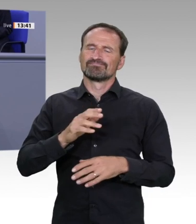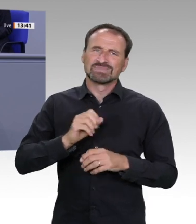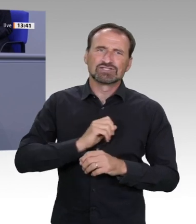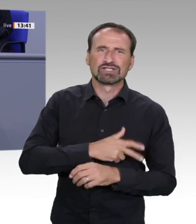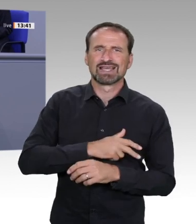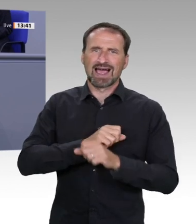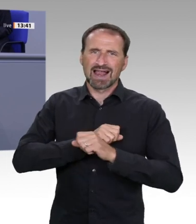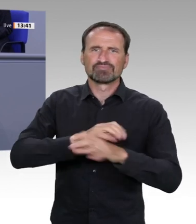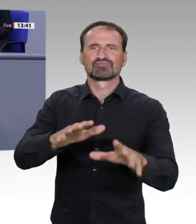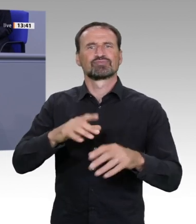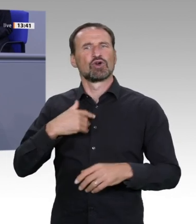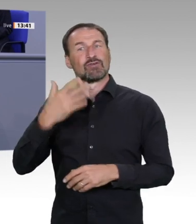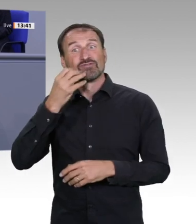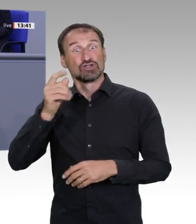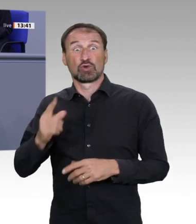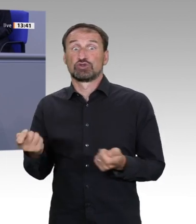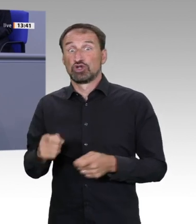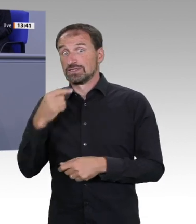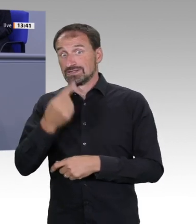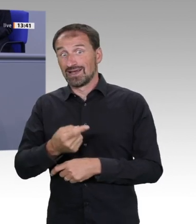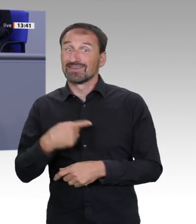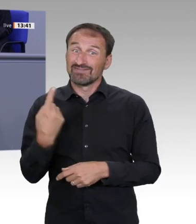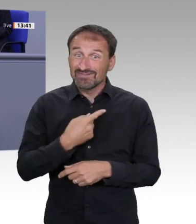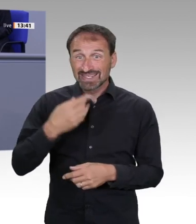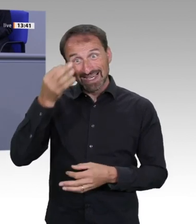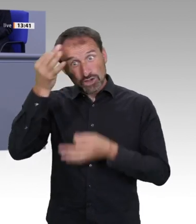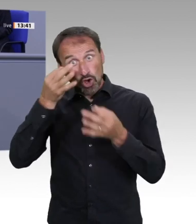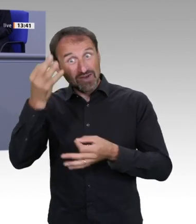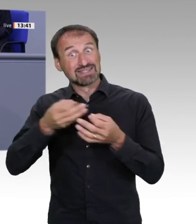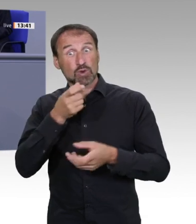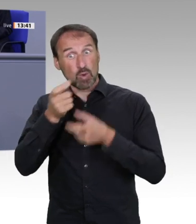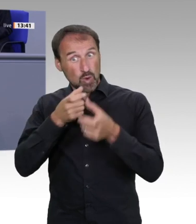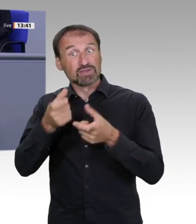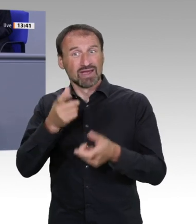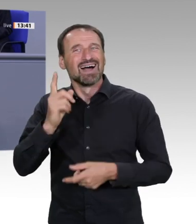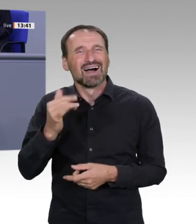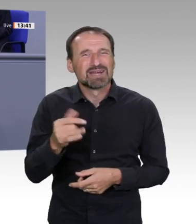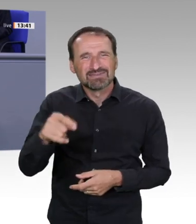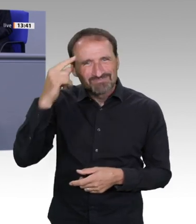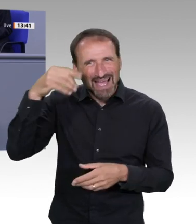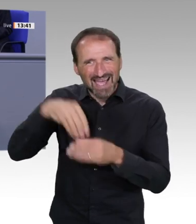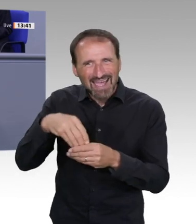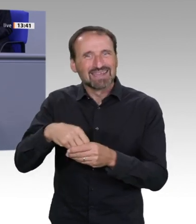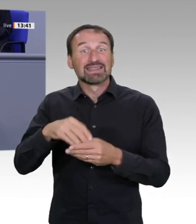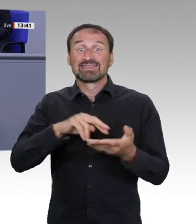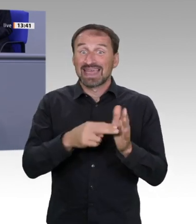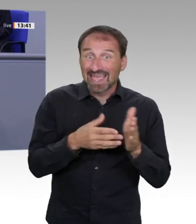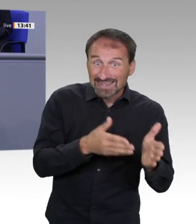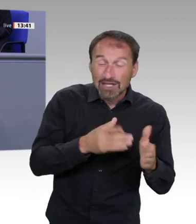orientiert, sinnvoll anzulegen? Es bleibt das Geheimnis der Erfinder dieser Nachhaltigkeitswoche. Für uns ist eines klar. Wir